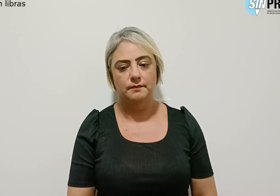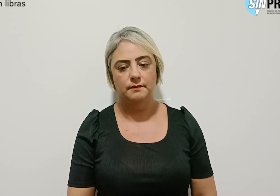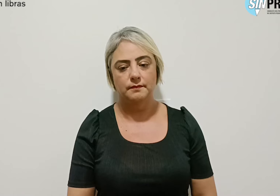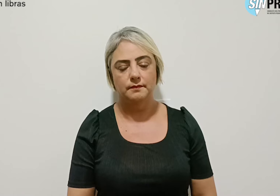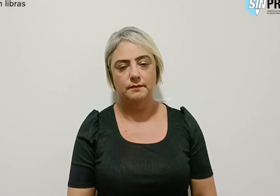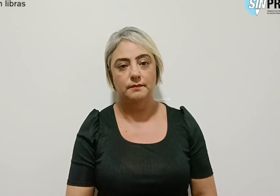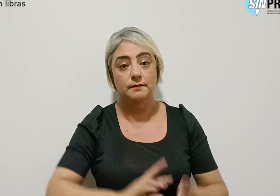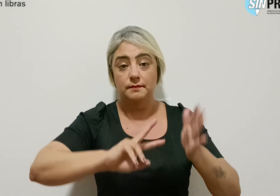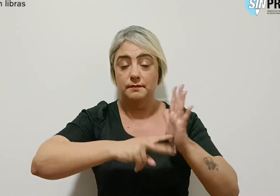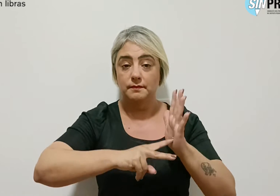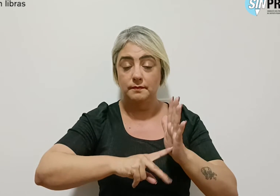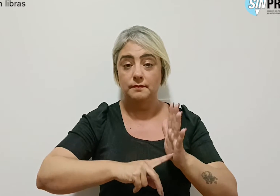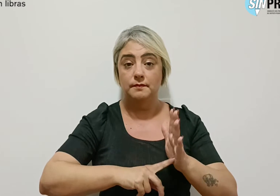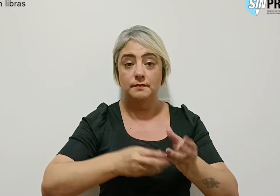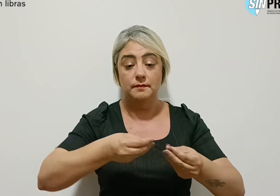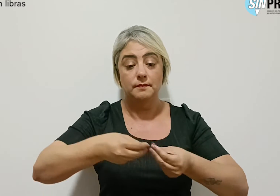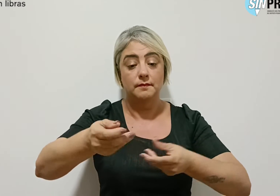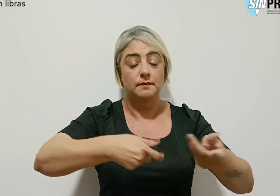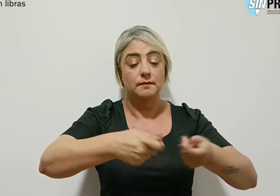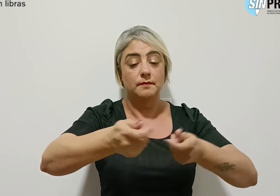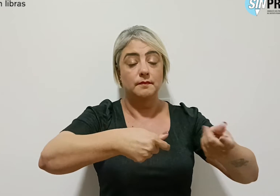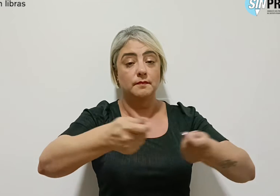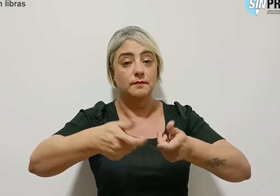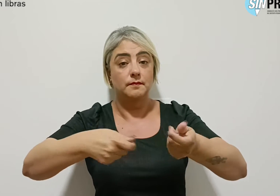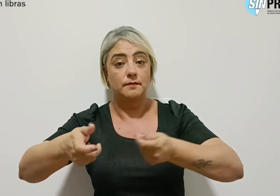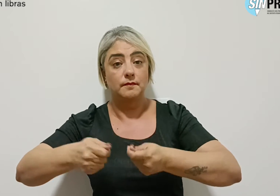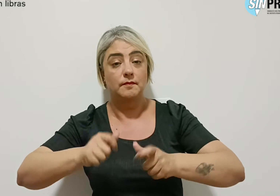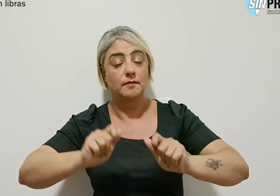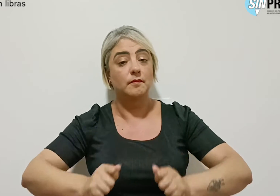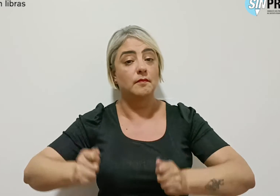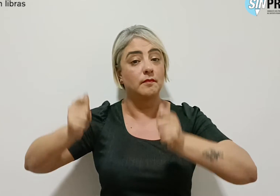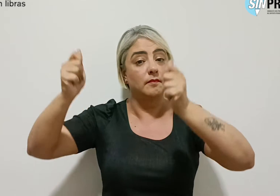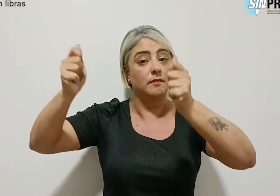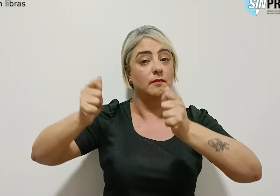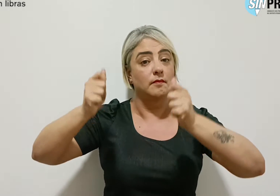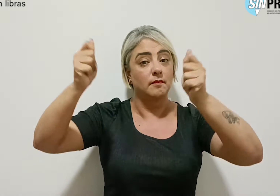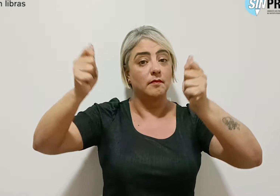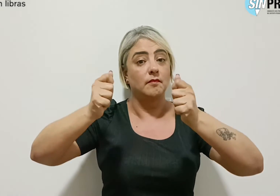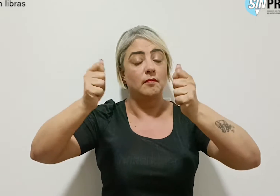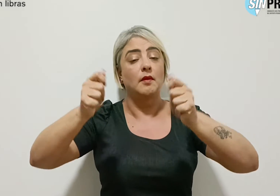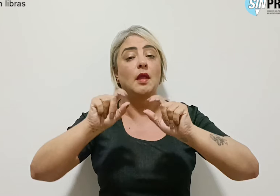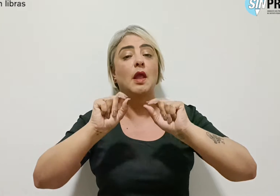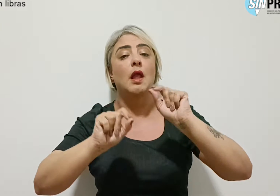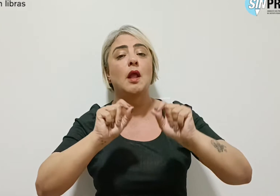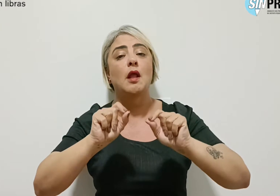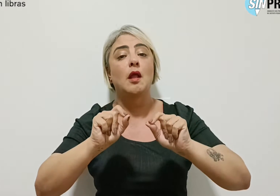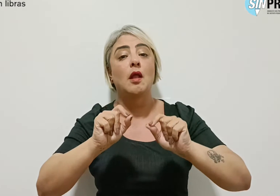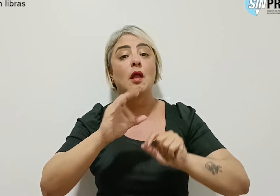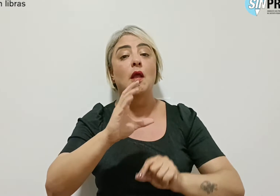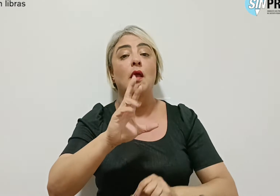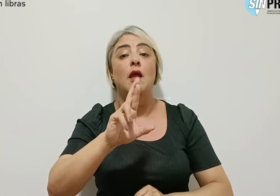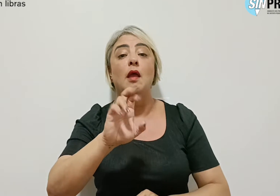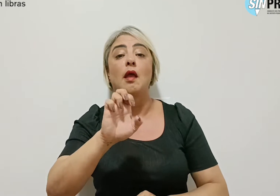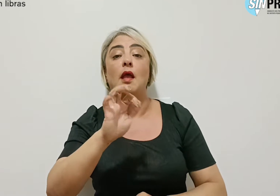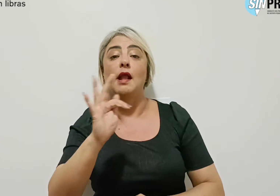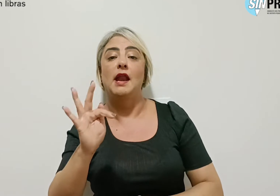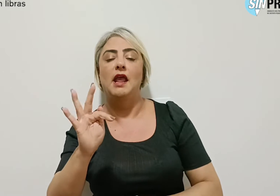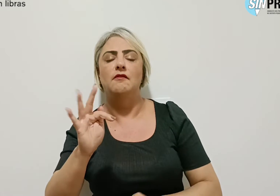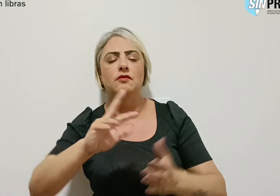Simpro distribui folders e cartazes sobre a questão do CREF. O Simpro